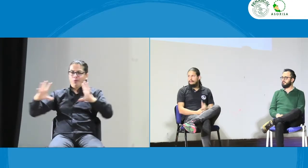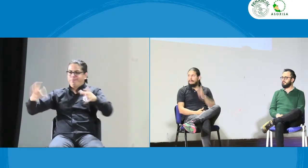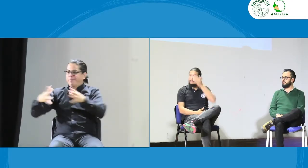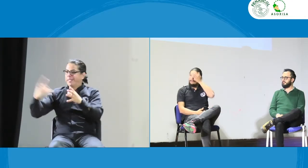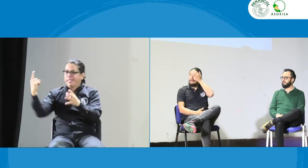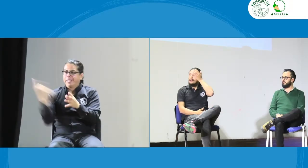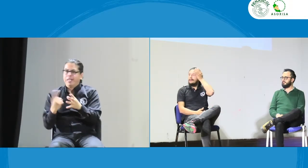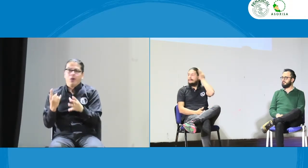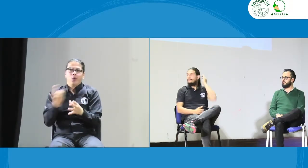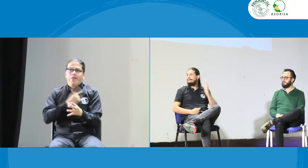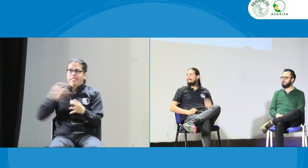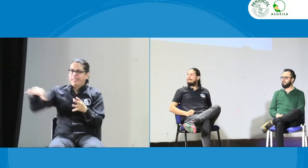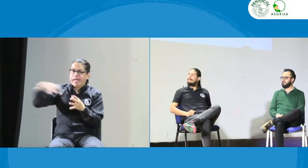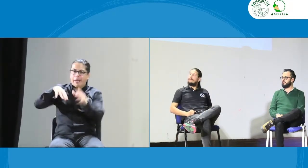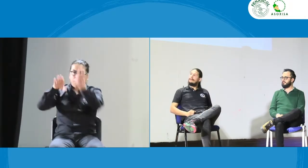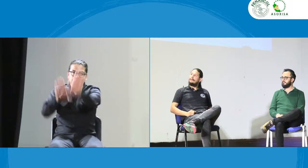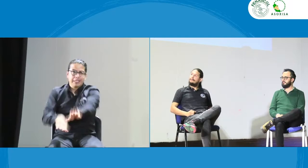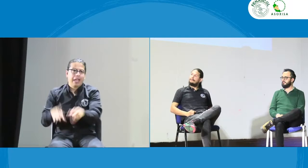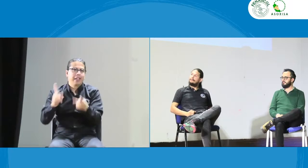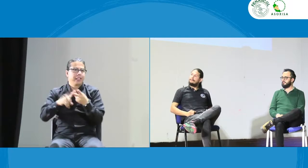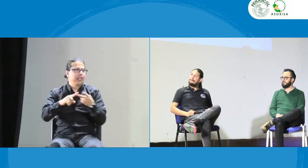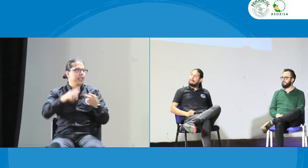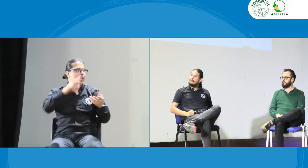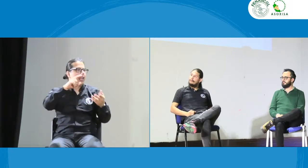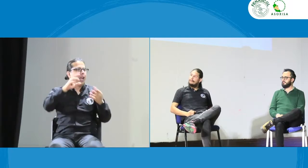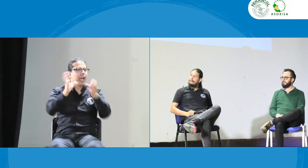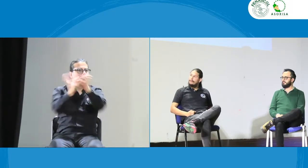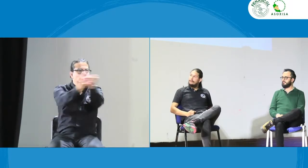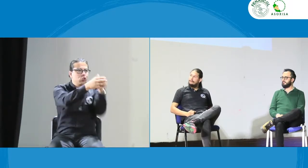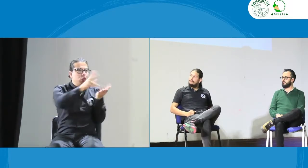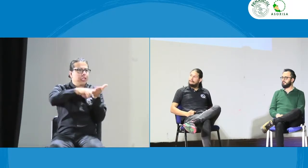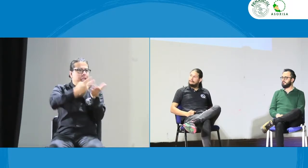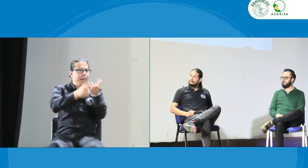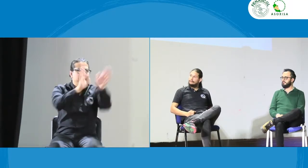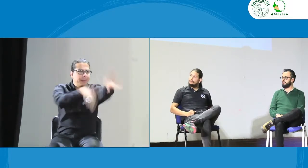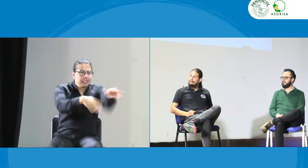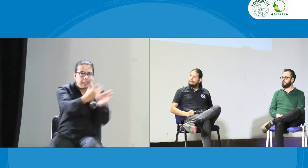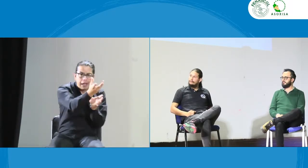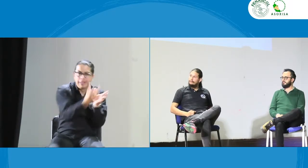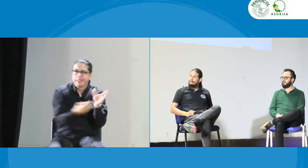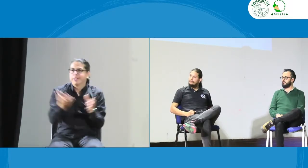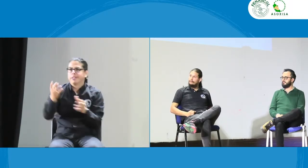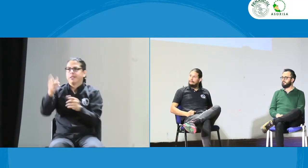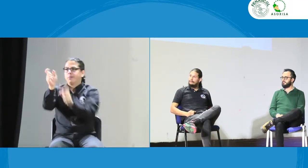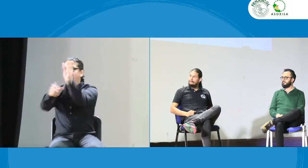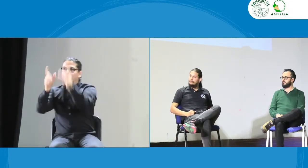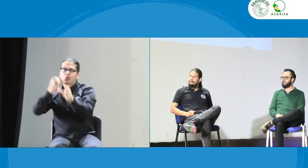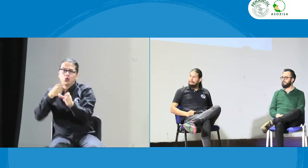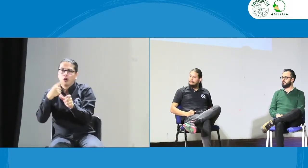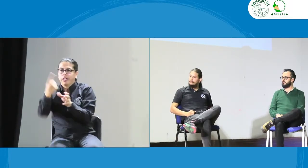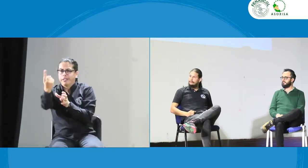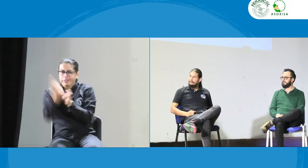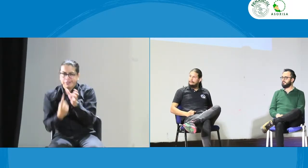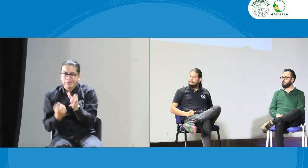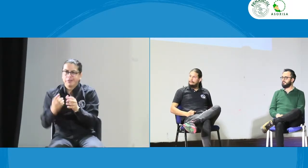podemos tener a los representantes de las universidades, representantes de los intérpretes, de las personas